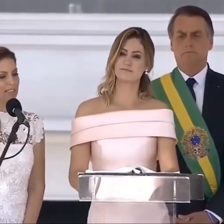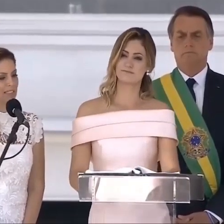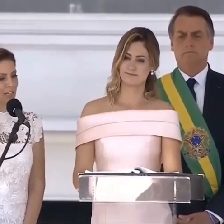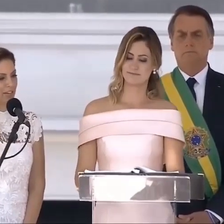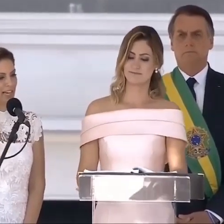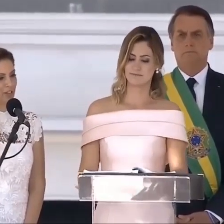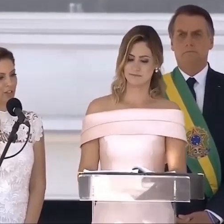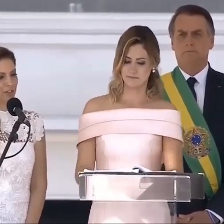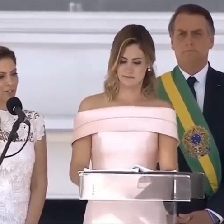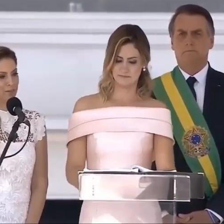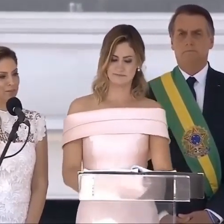significativa.